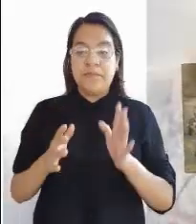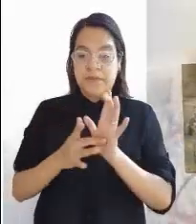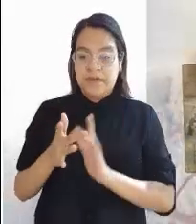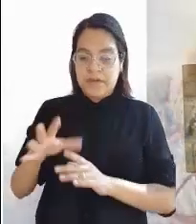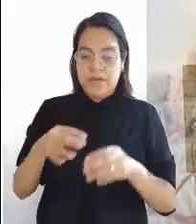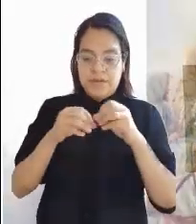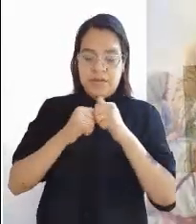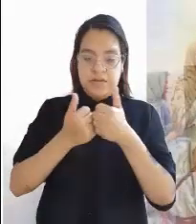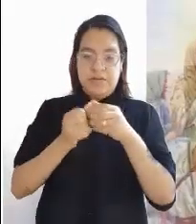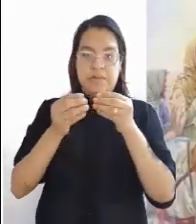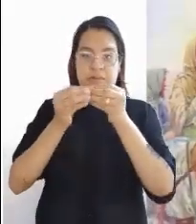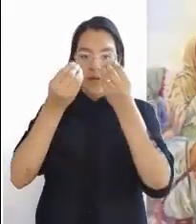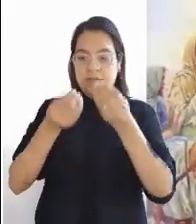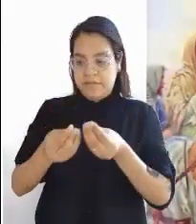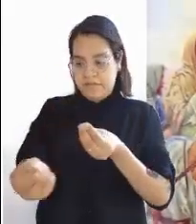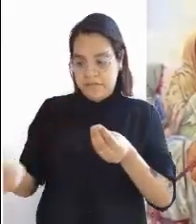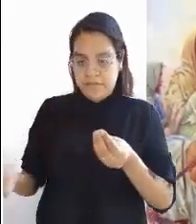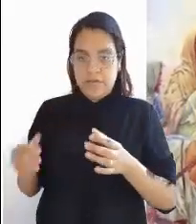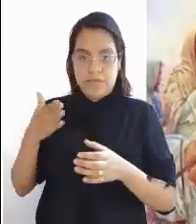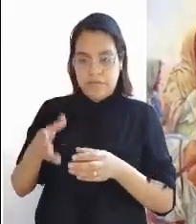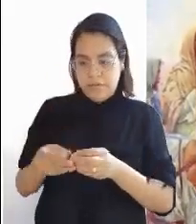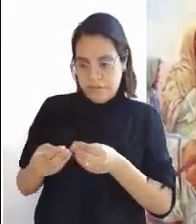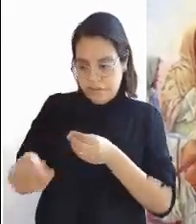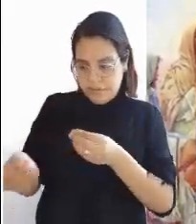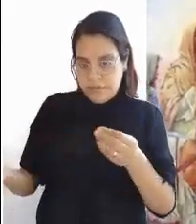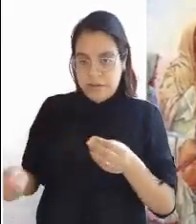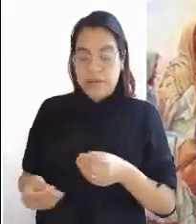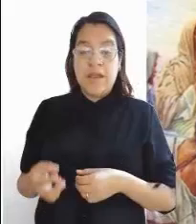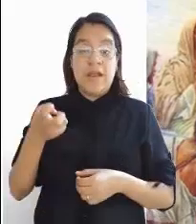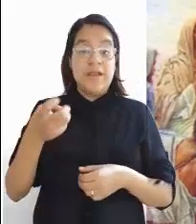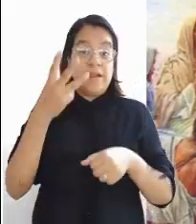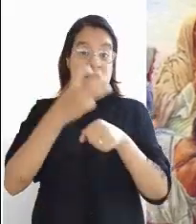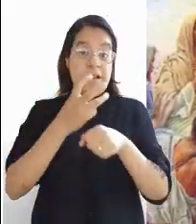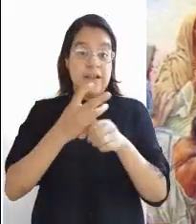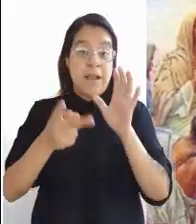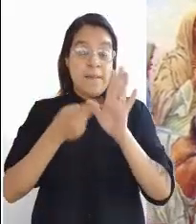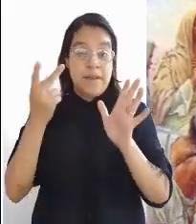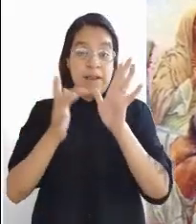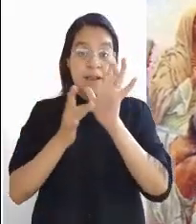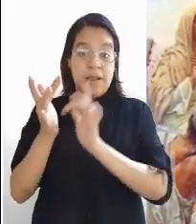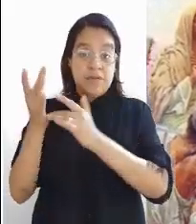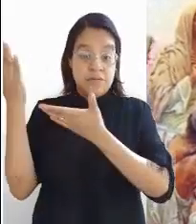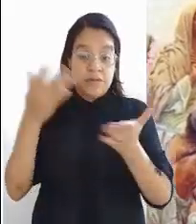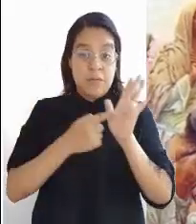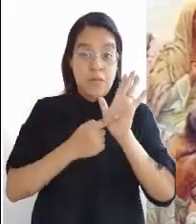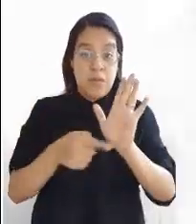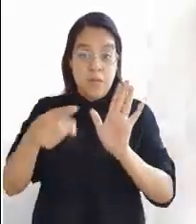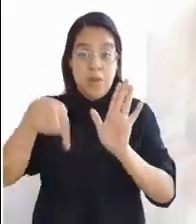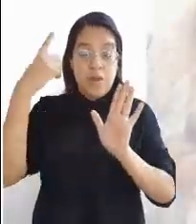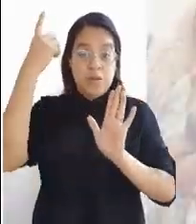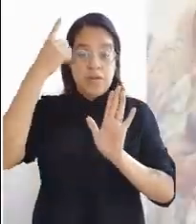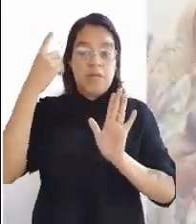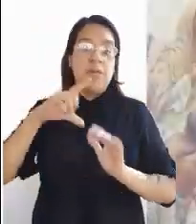Jesús se acercó, tomó el pan y se lo dio, y también el pescado. Esta fue la tercera vez que Jesús se apareció a sus